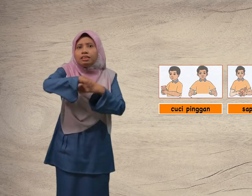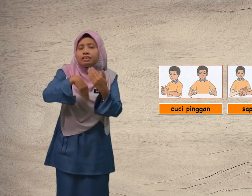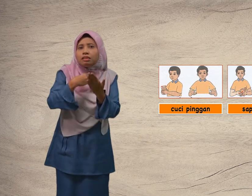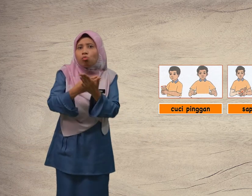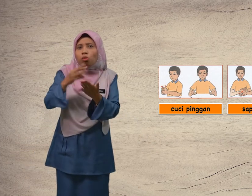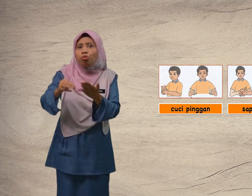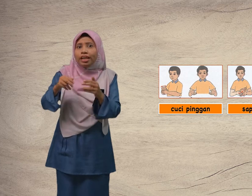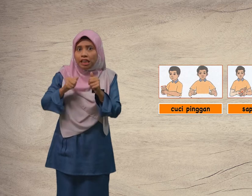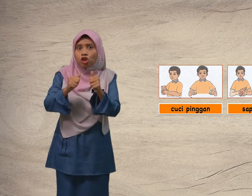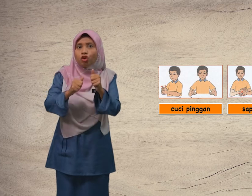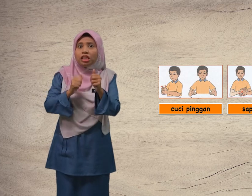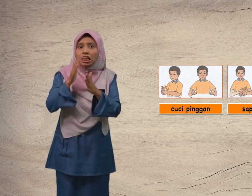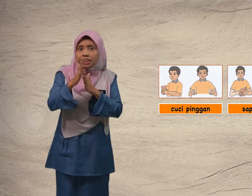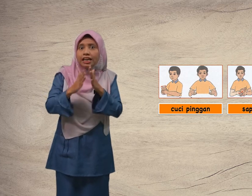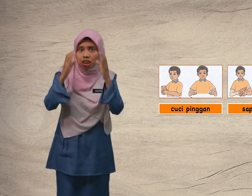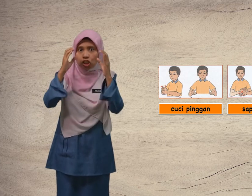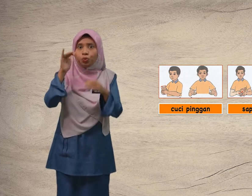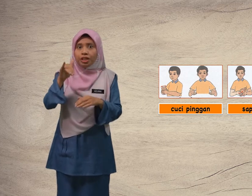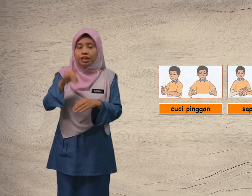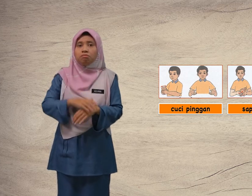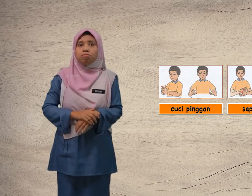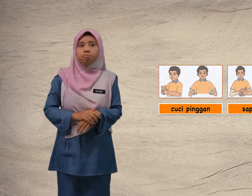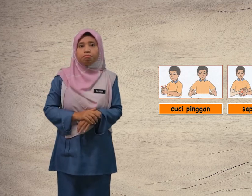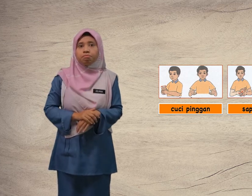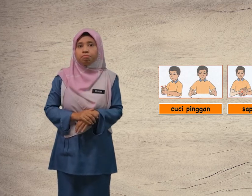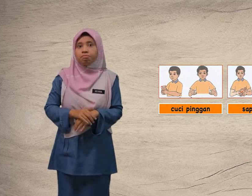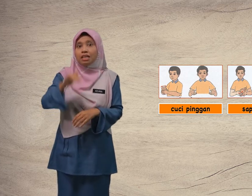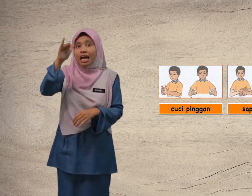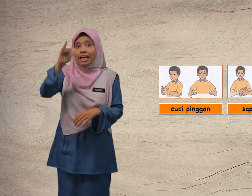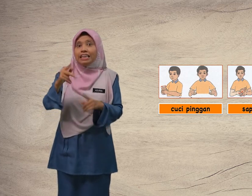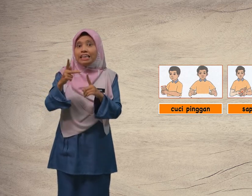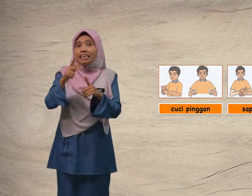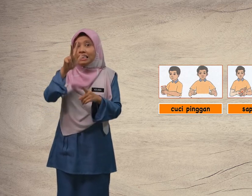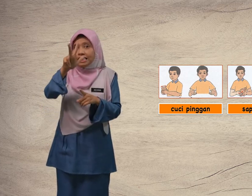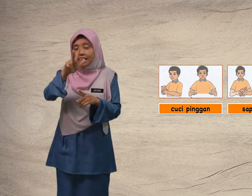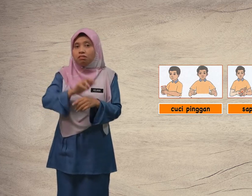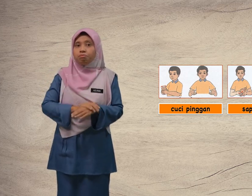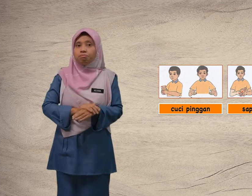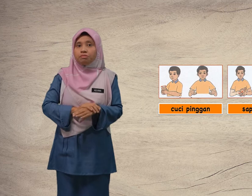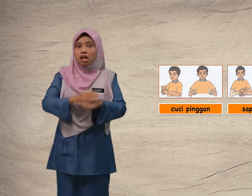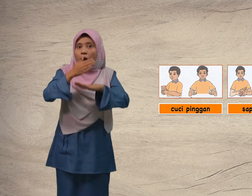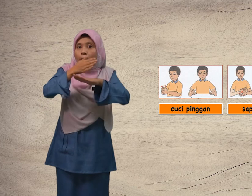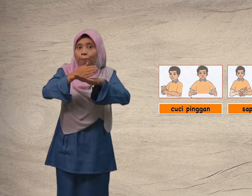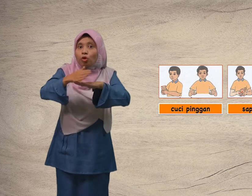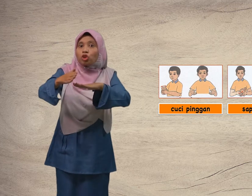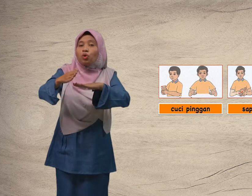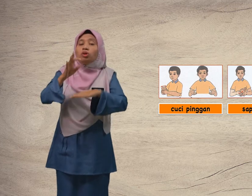Semua murid ikut isyarat cikgu. Yang ketiga, potong